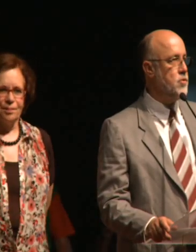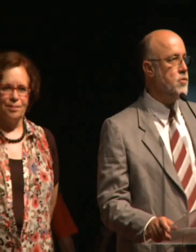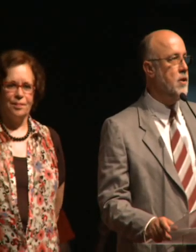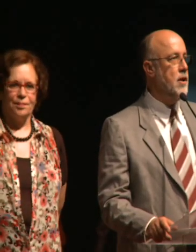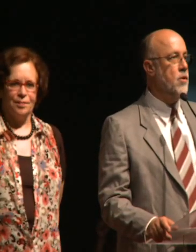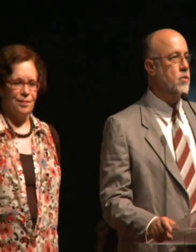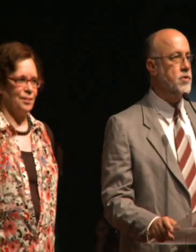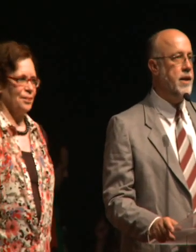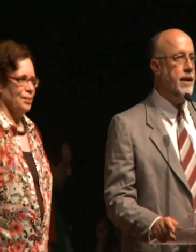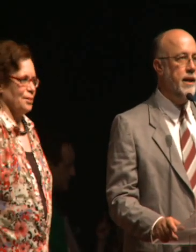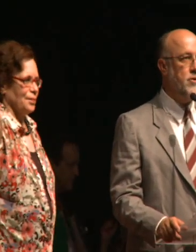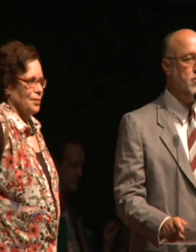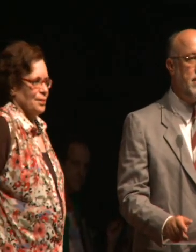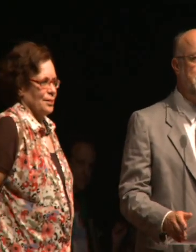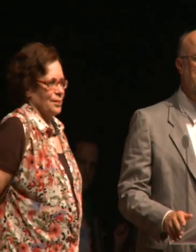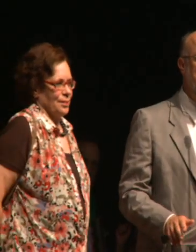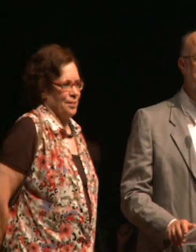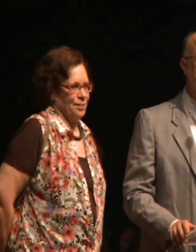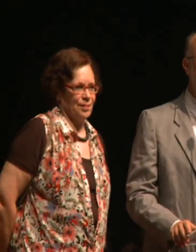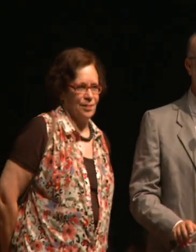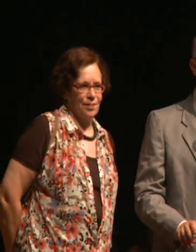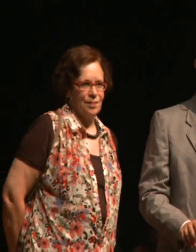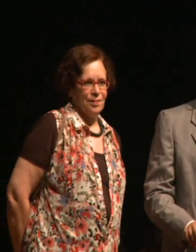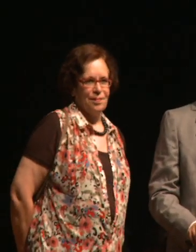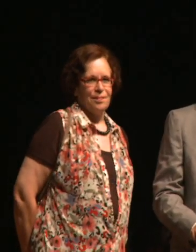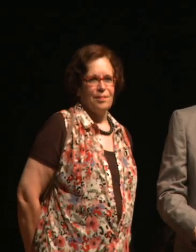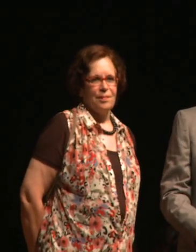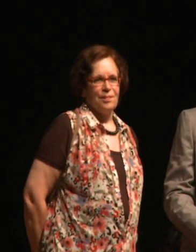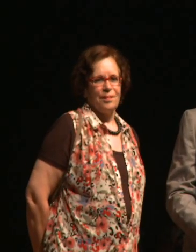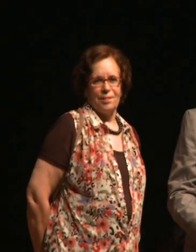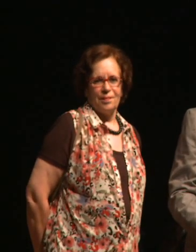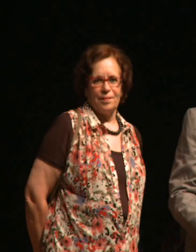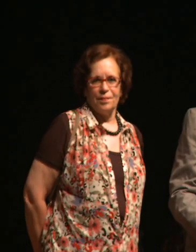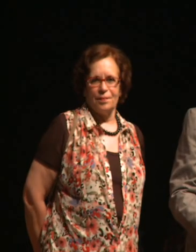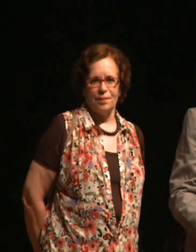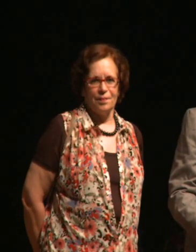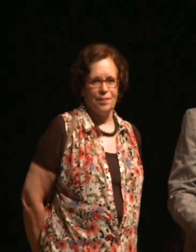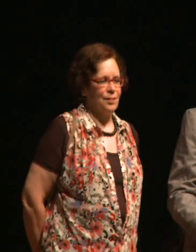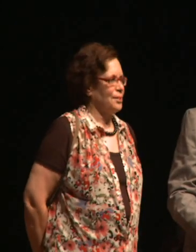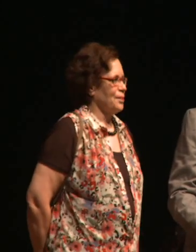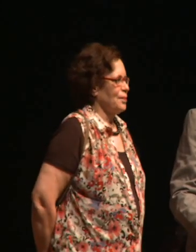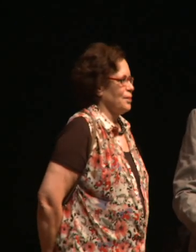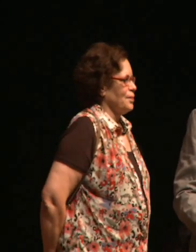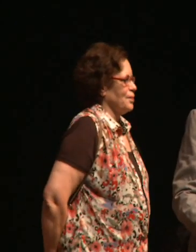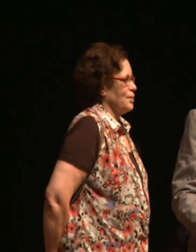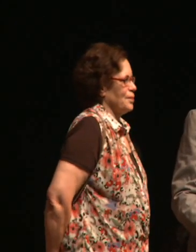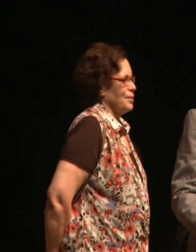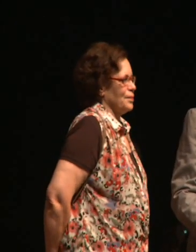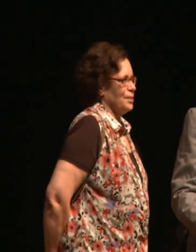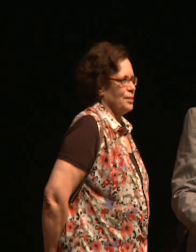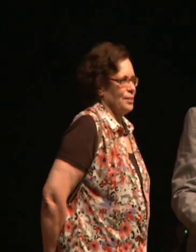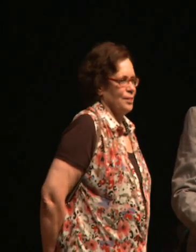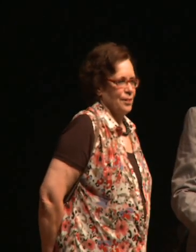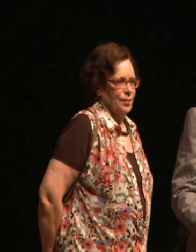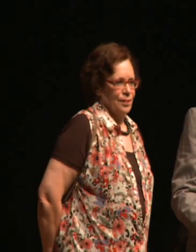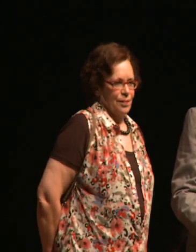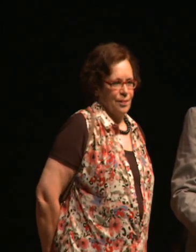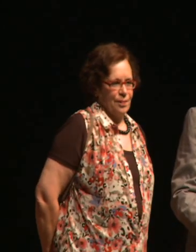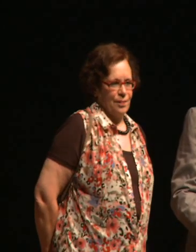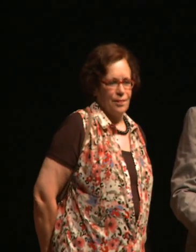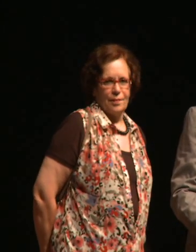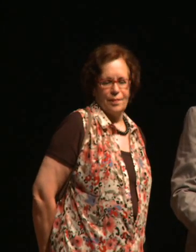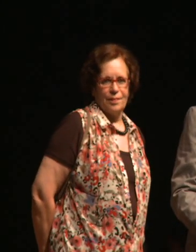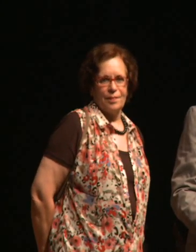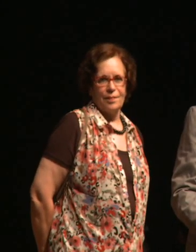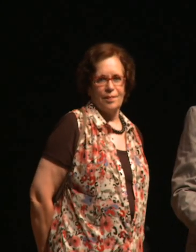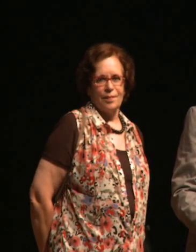amostra, os conselheiros da psicologia, tanto no nível federal quanto no nível regional, os nossos